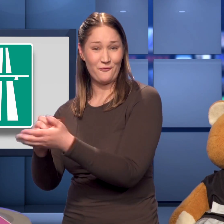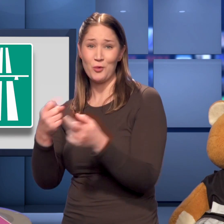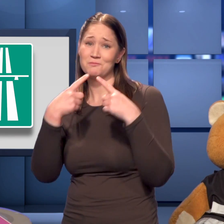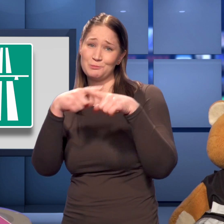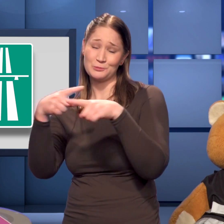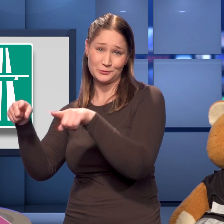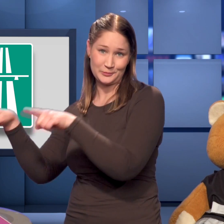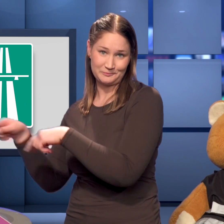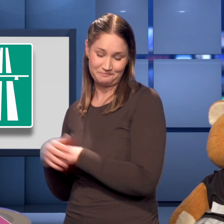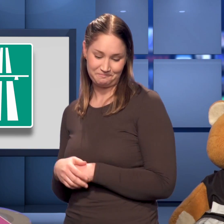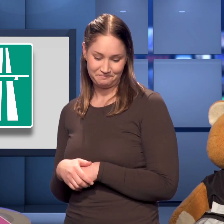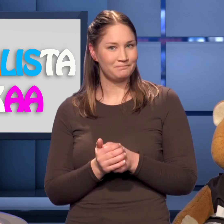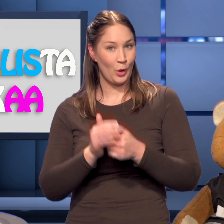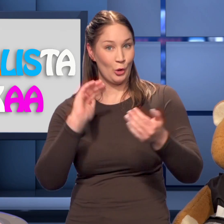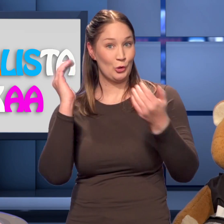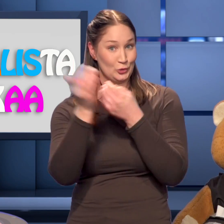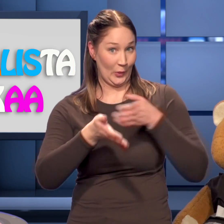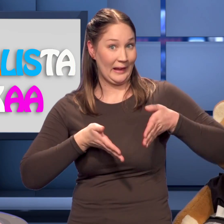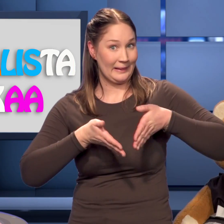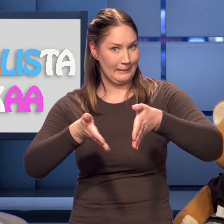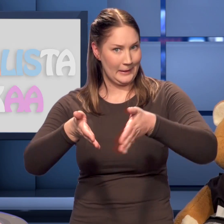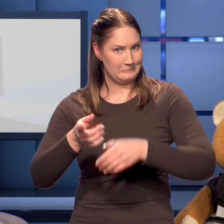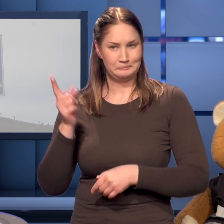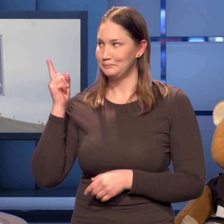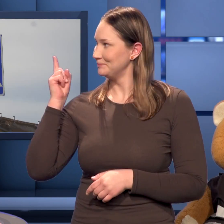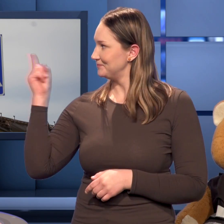erivärisiä ja erilaisia. Tässä vielä suojatien merkki.